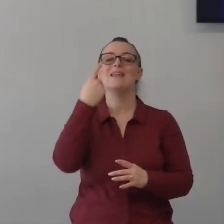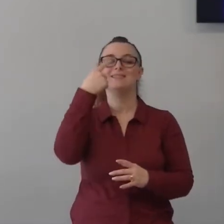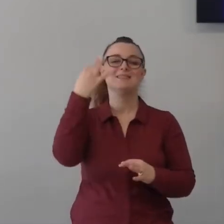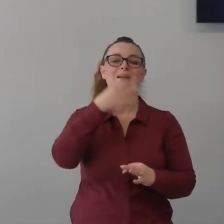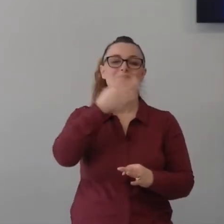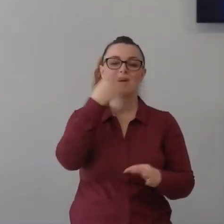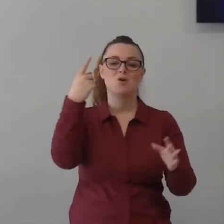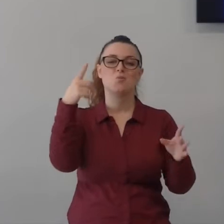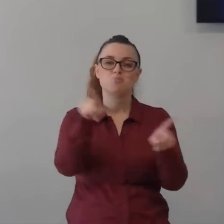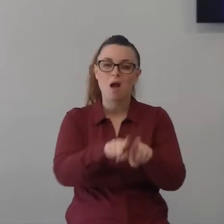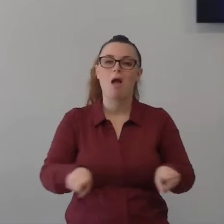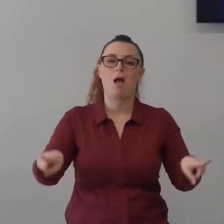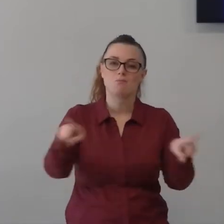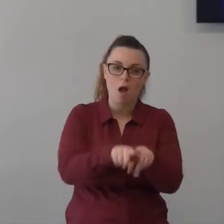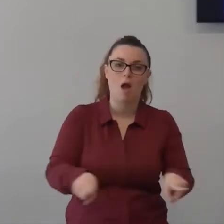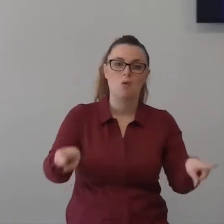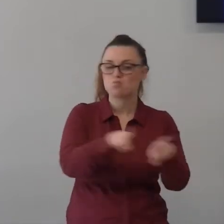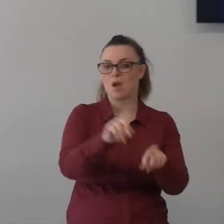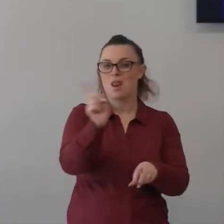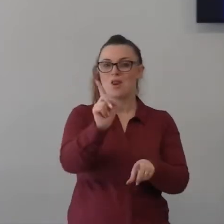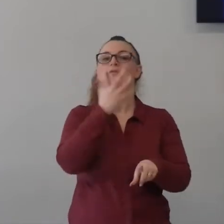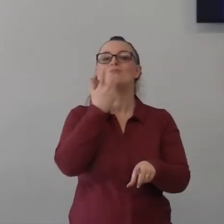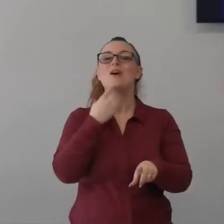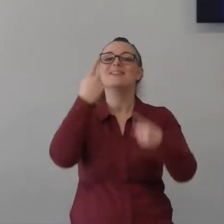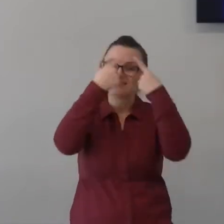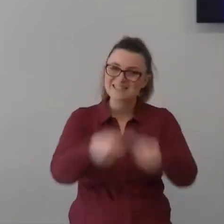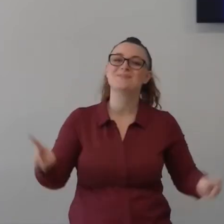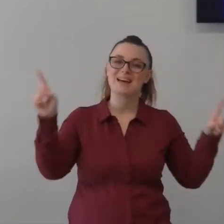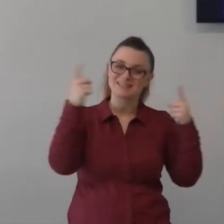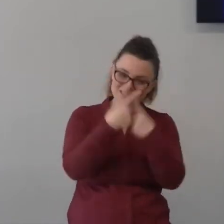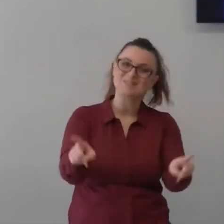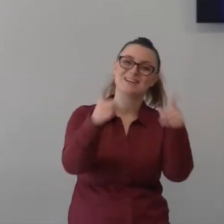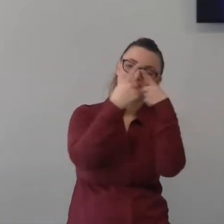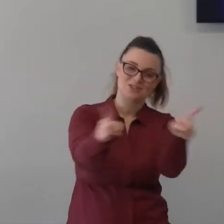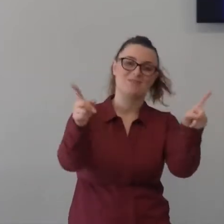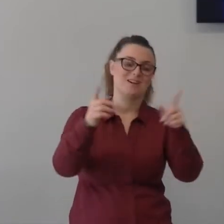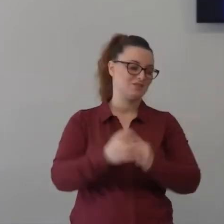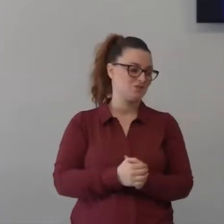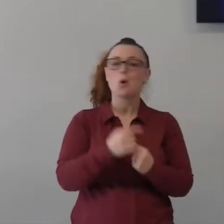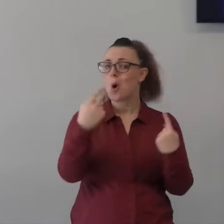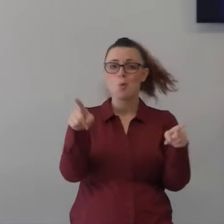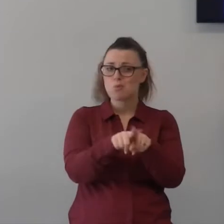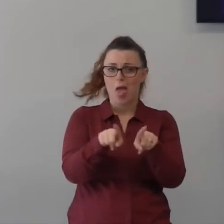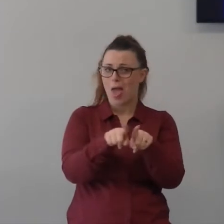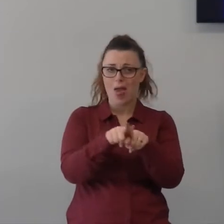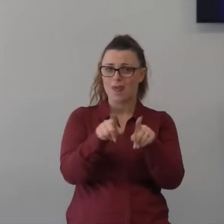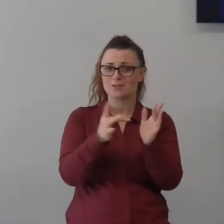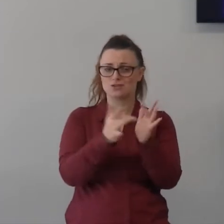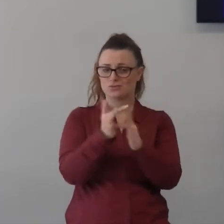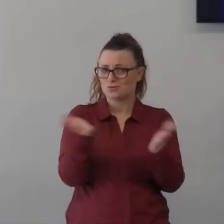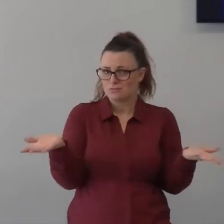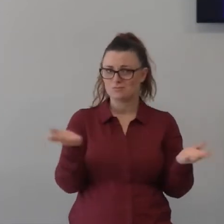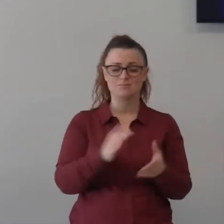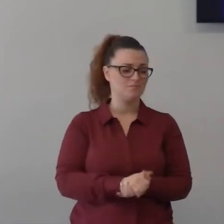fare le cose in maniera ogni volta differente e a Gesù anche Gesù fa la stessa cosa Gesù fa sempre le cose in maniera